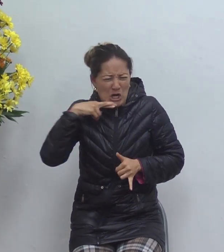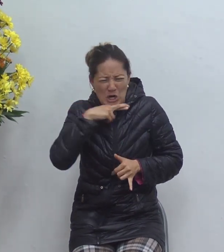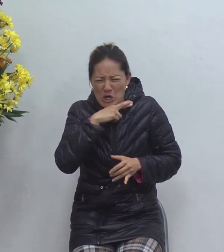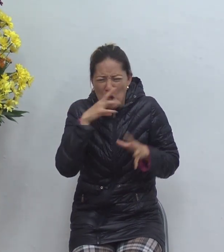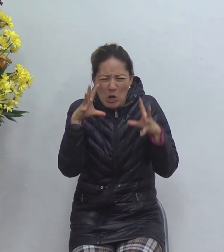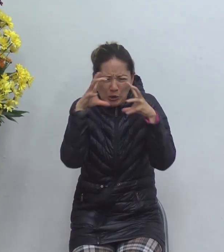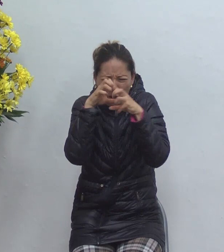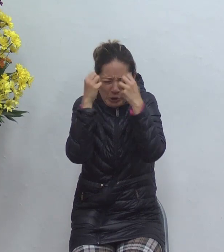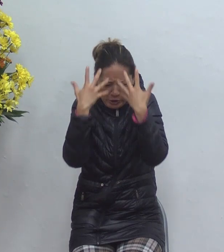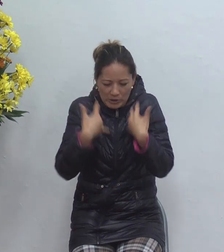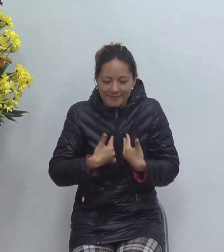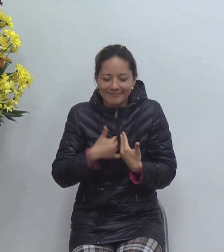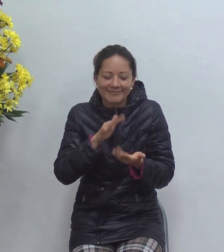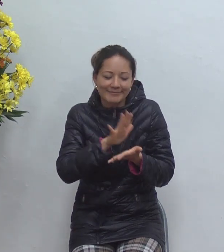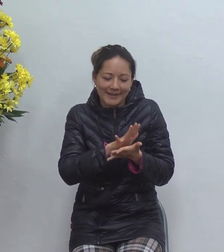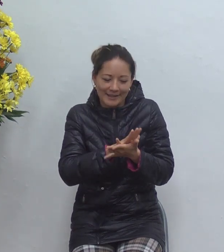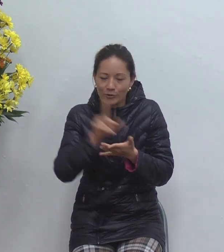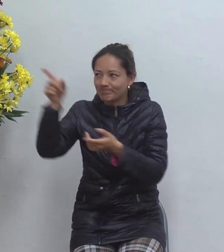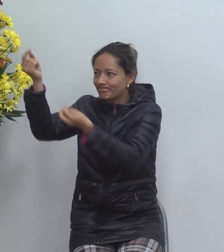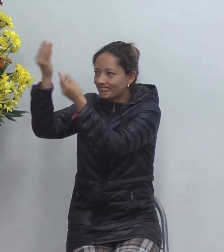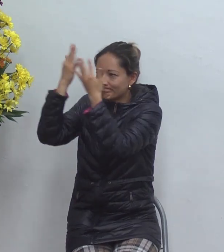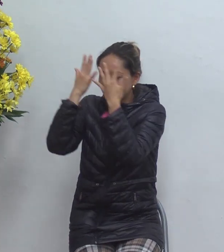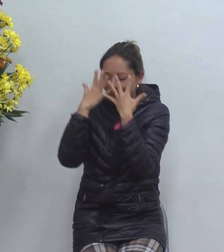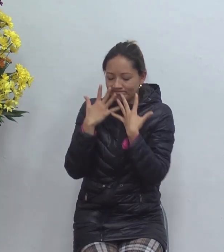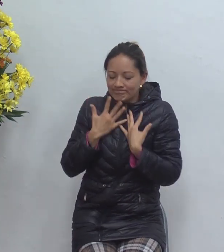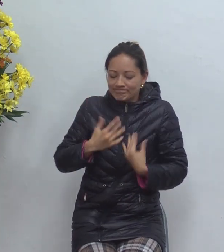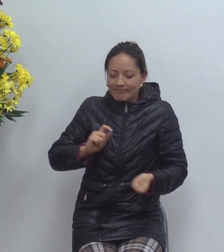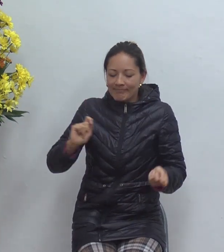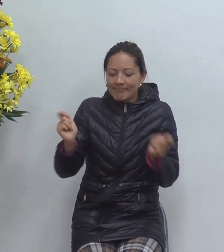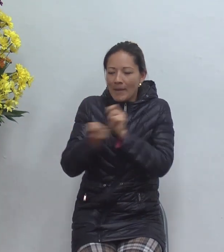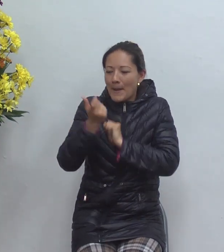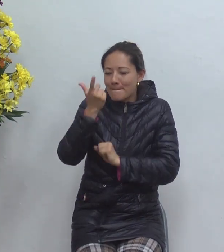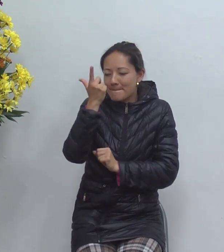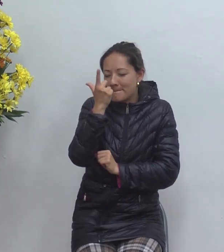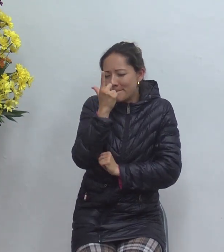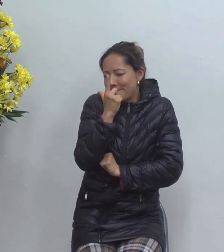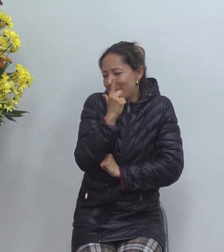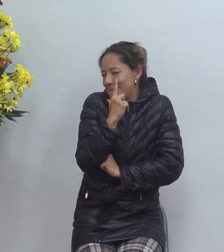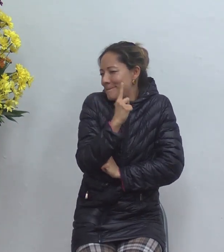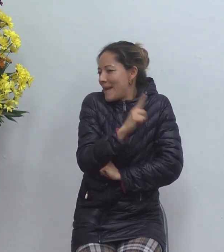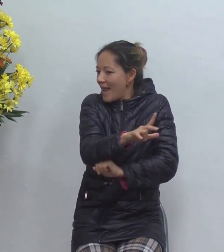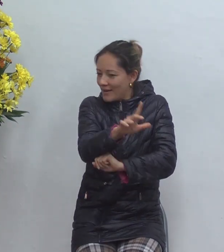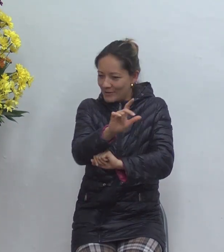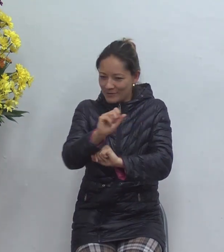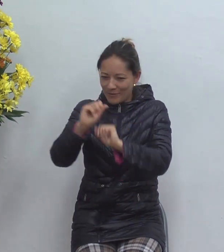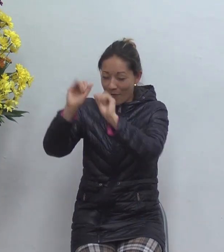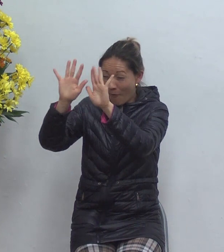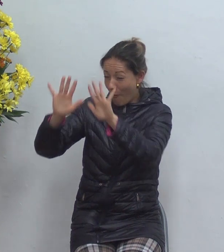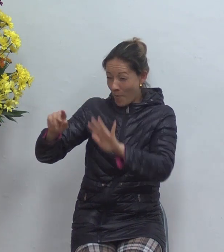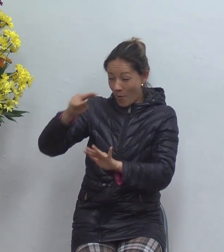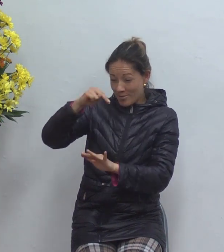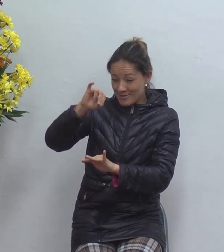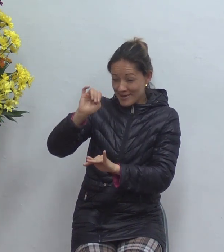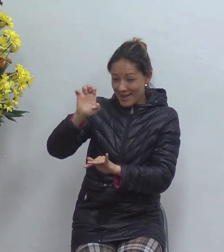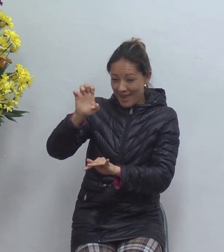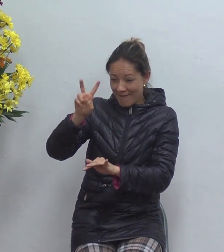nieve serán emblanquecidos si serán rojos como el carmín vendrán a ser como blanca lana nunca más me